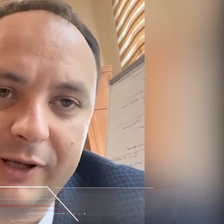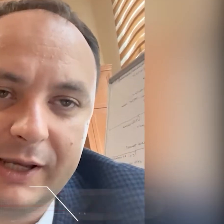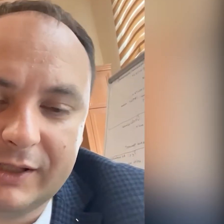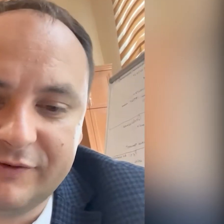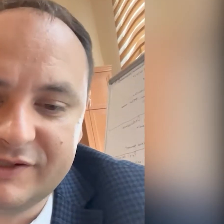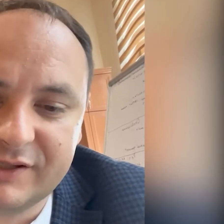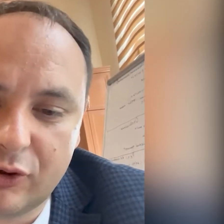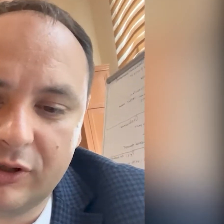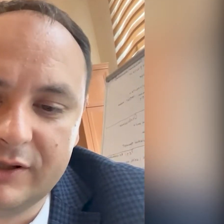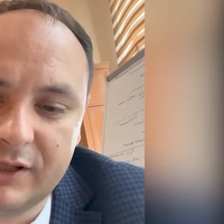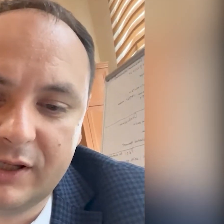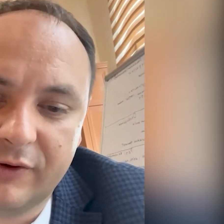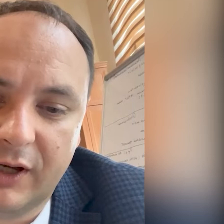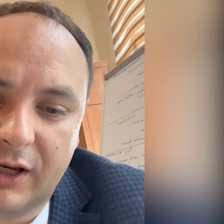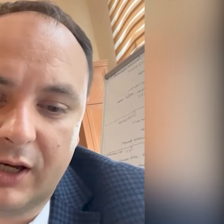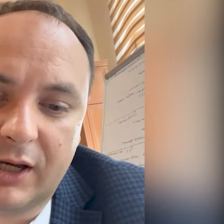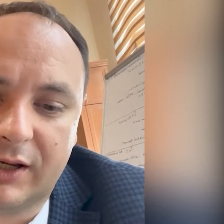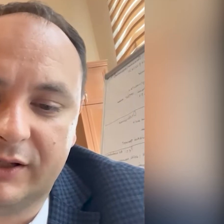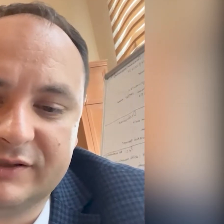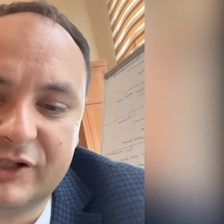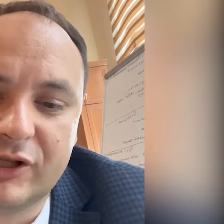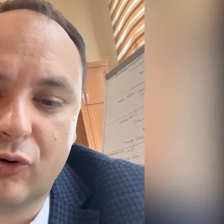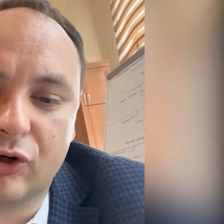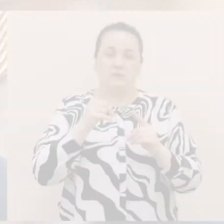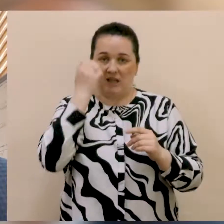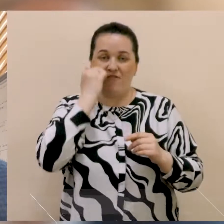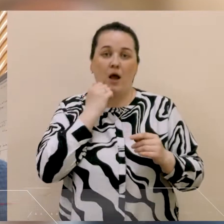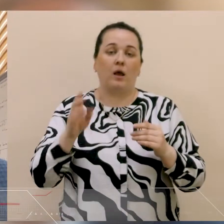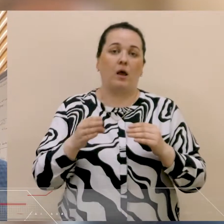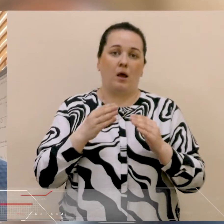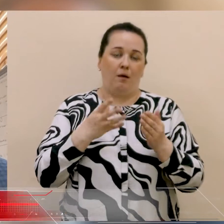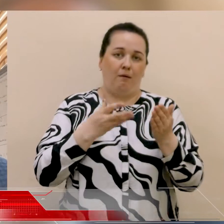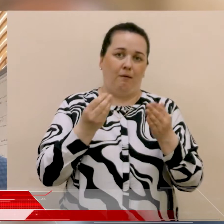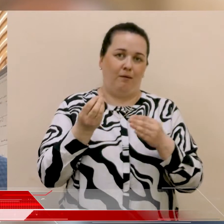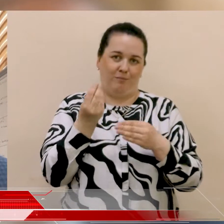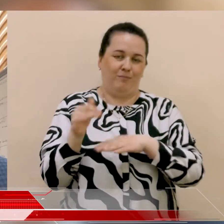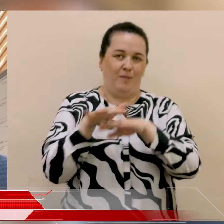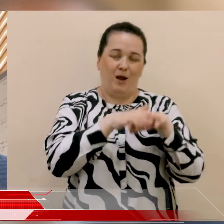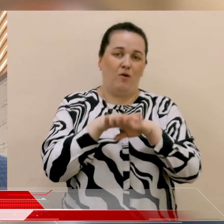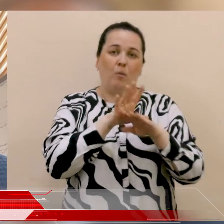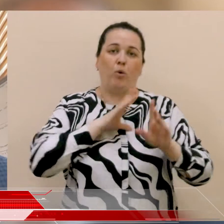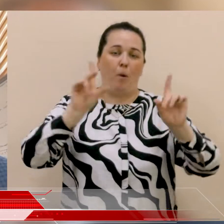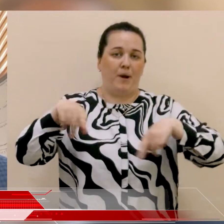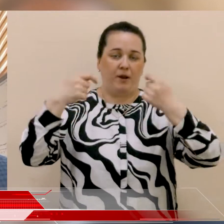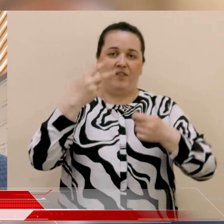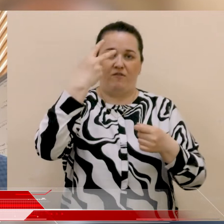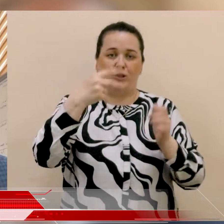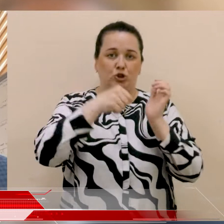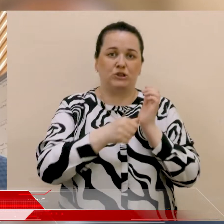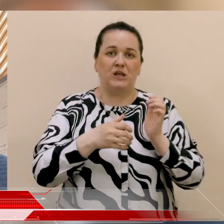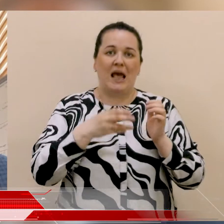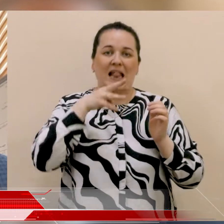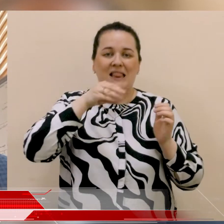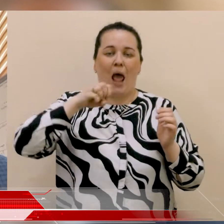Мартінків прозвітував, на що йдуть благодійні внески мешканців. Було закуплено, передано 26 тепловізорів,